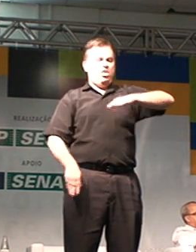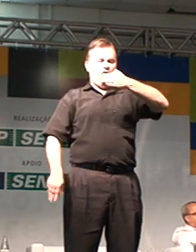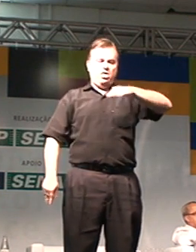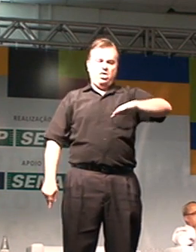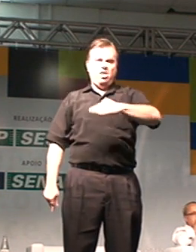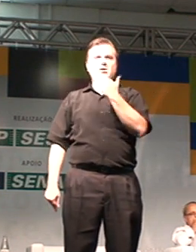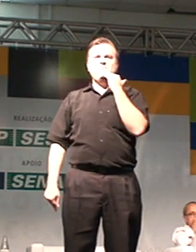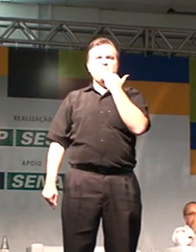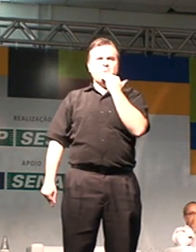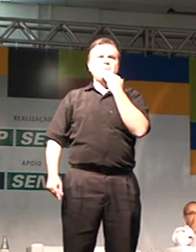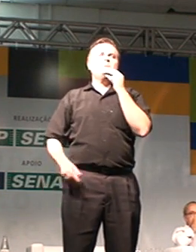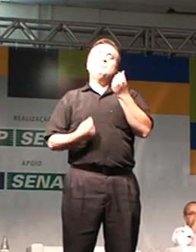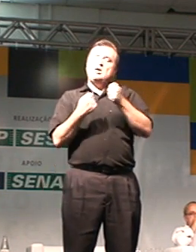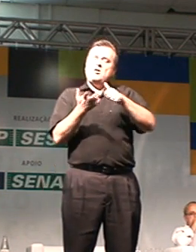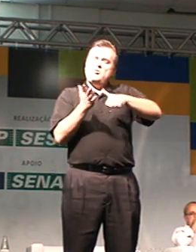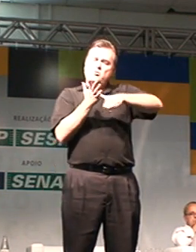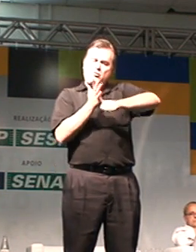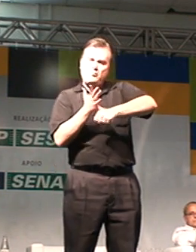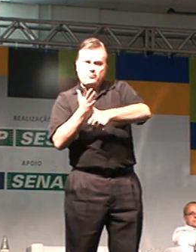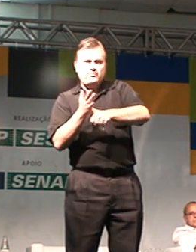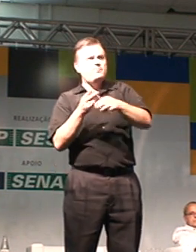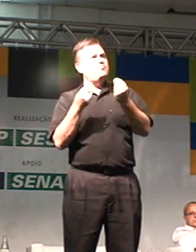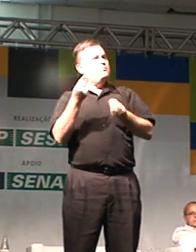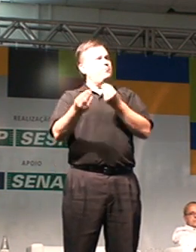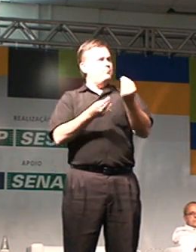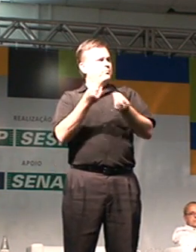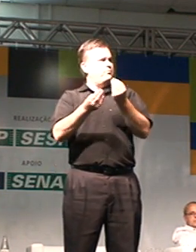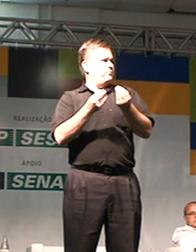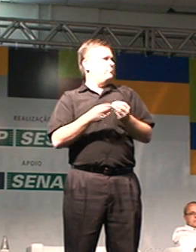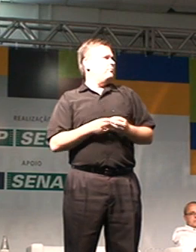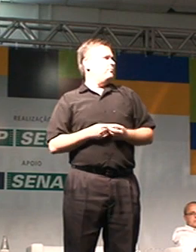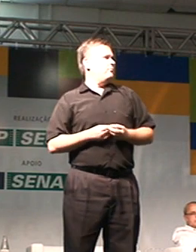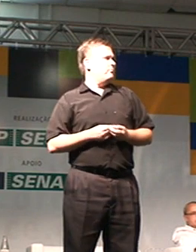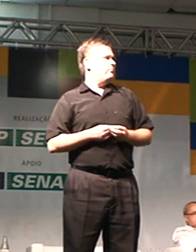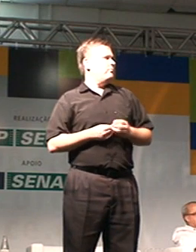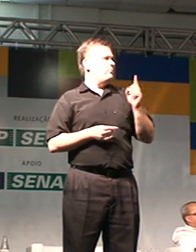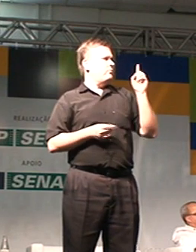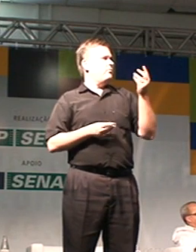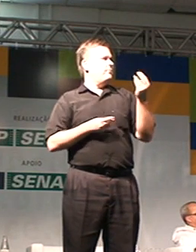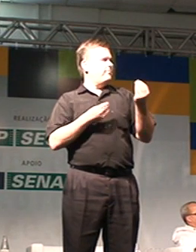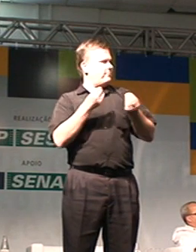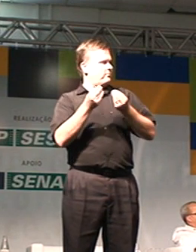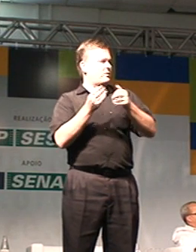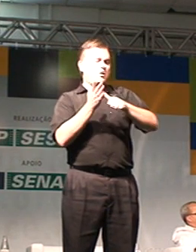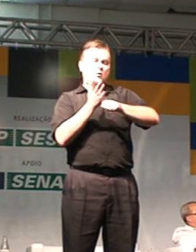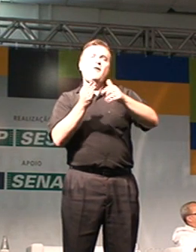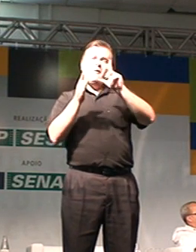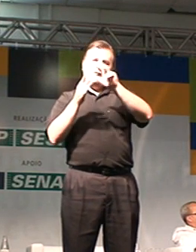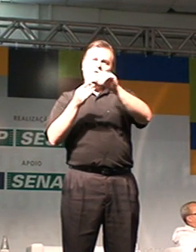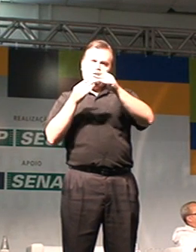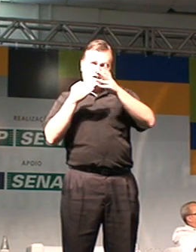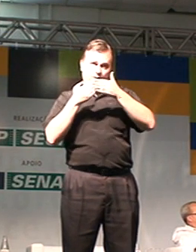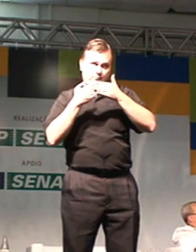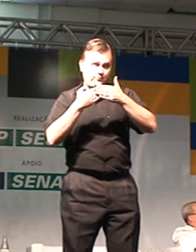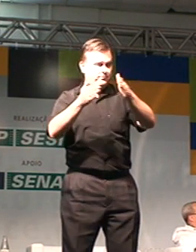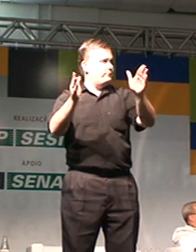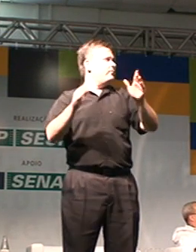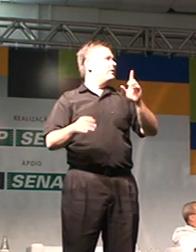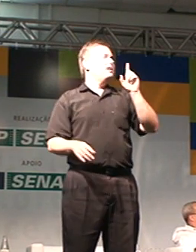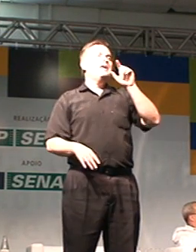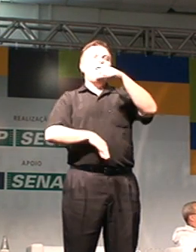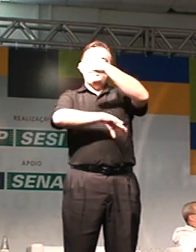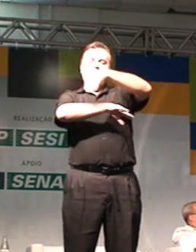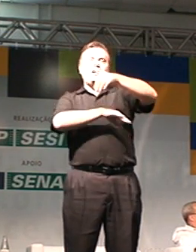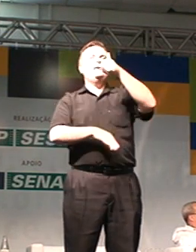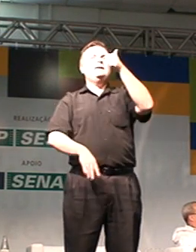estamos fazendo esse documento, o documento está aberto, é, Lila? O documento vai estar aberto ainda, e lá na 15 de novembro